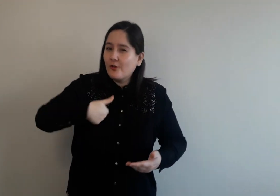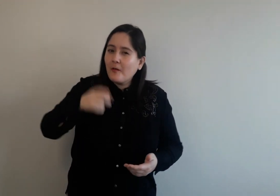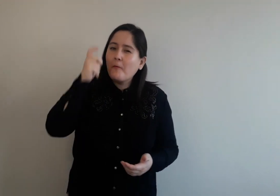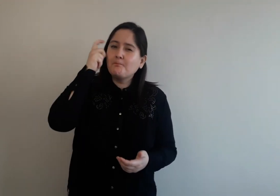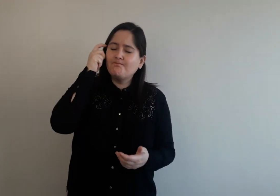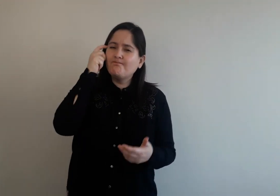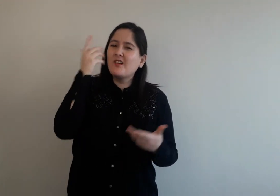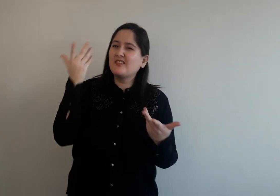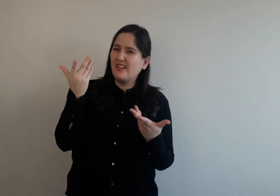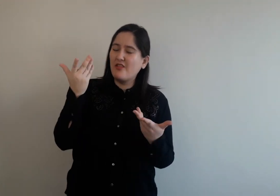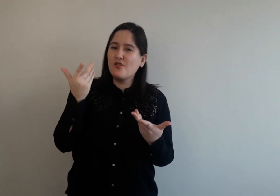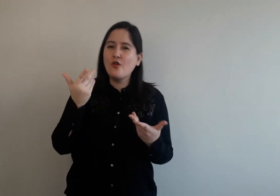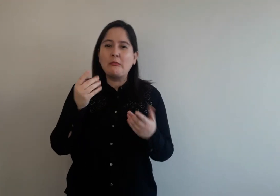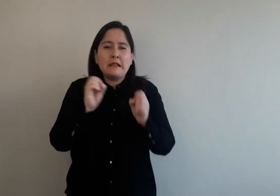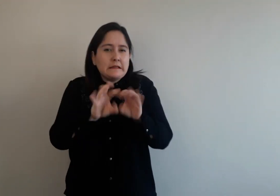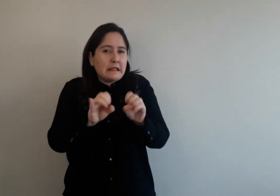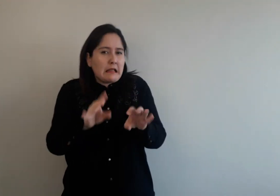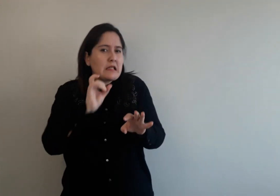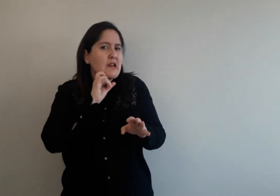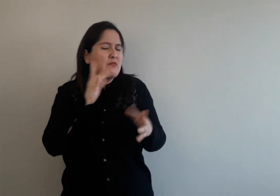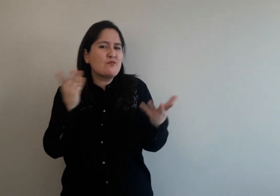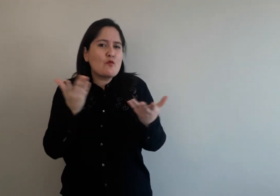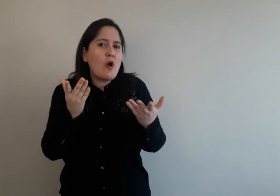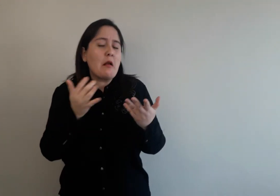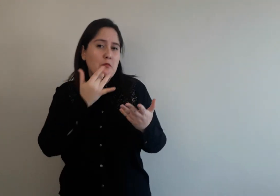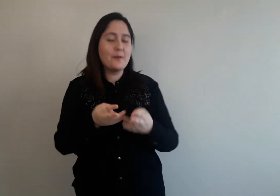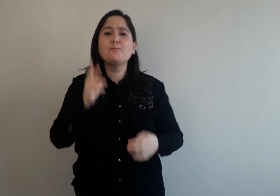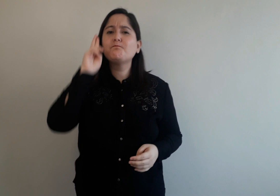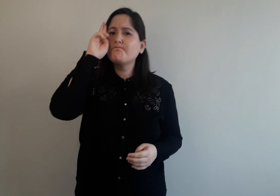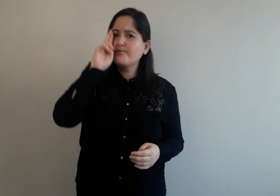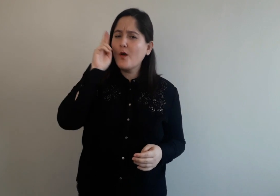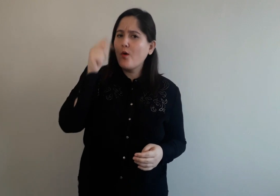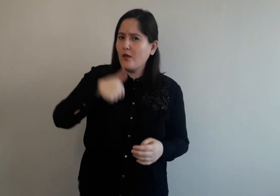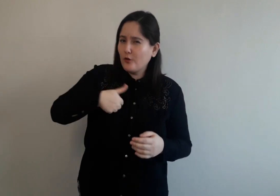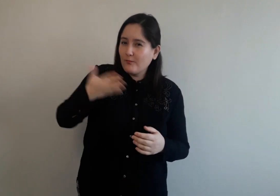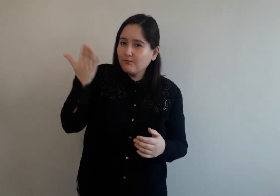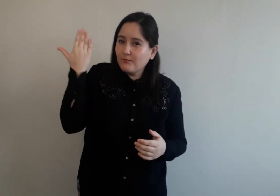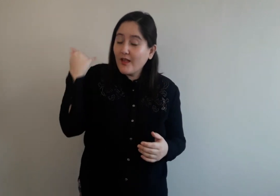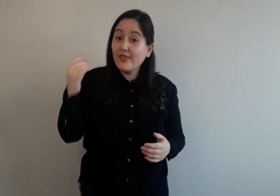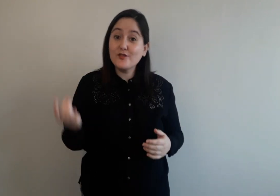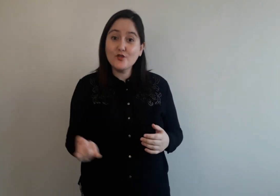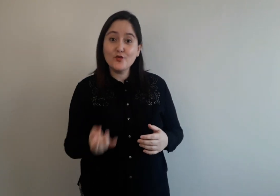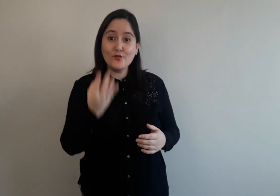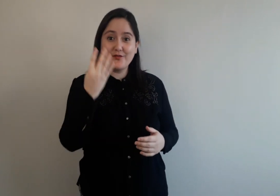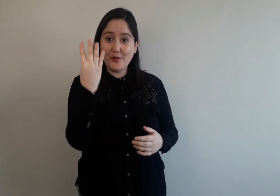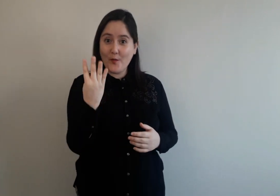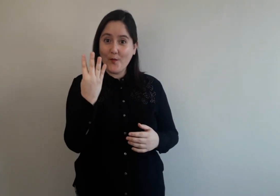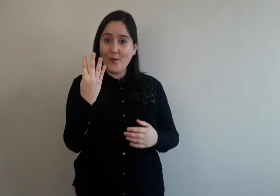Entonces, yo estaba pensando, ¿qué les puedo enseñar? ¿Se acuerdan que yo antes subí cuatro videos diferentes?